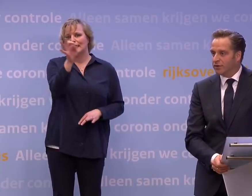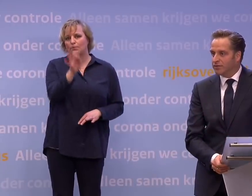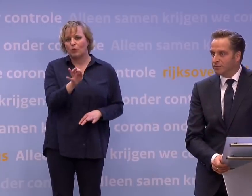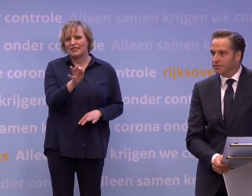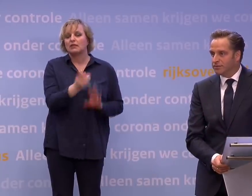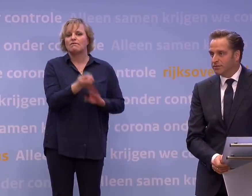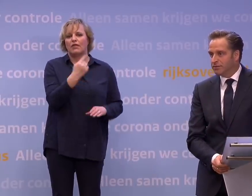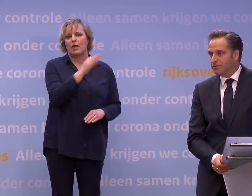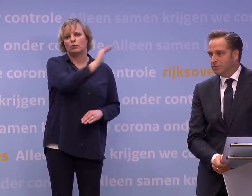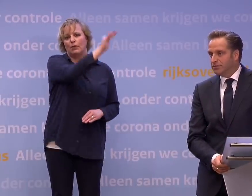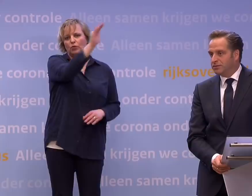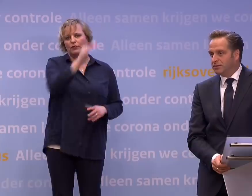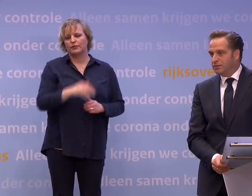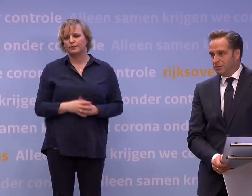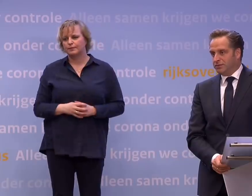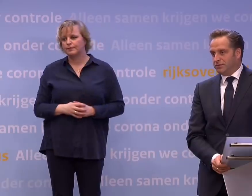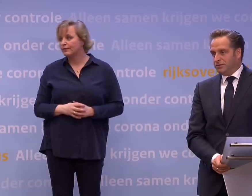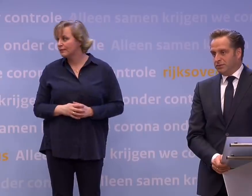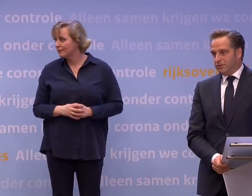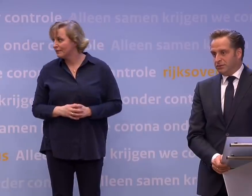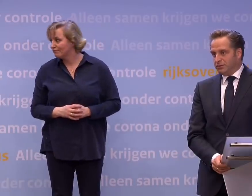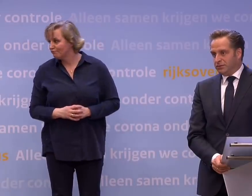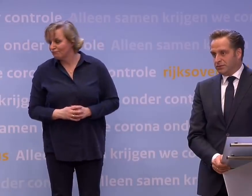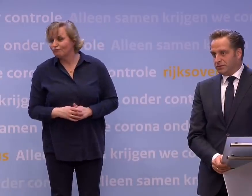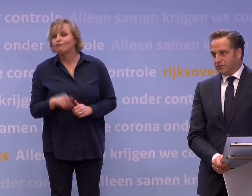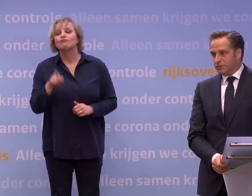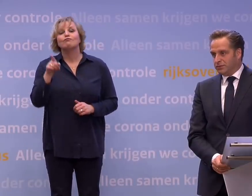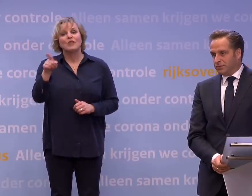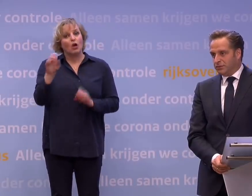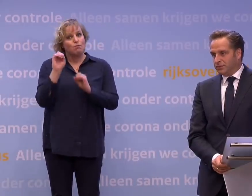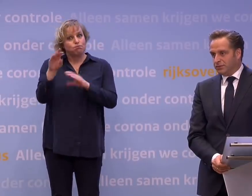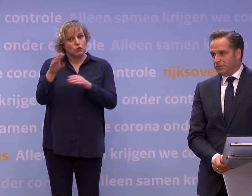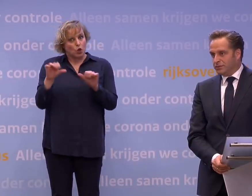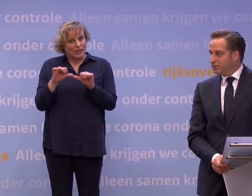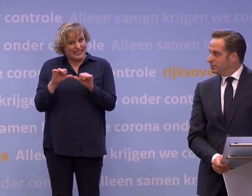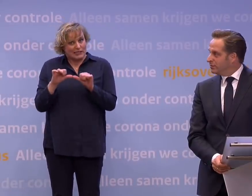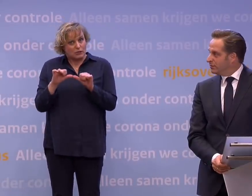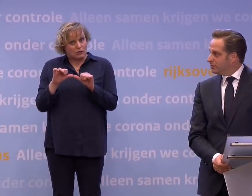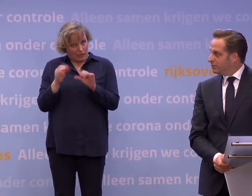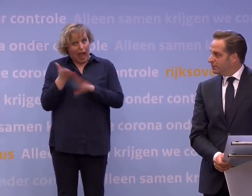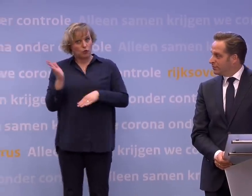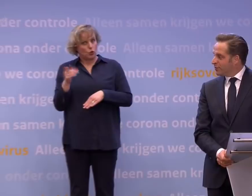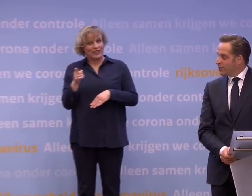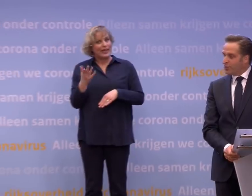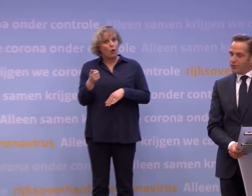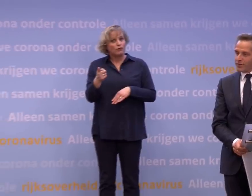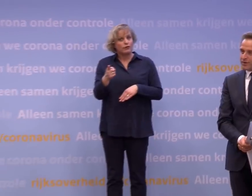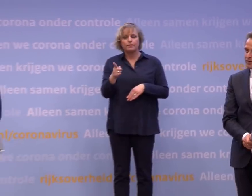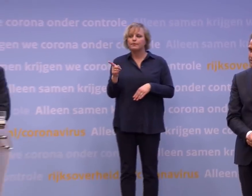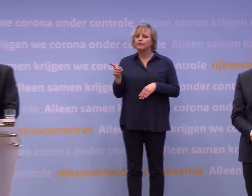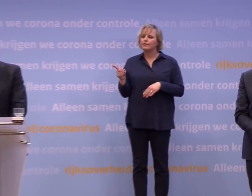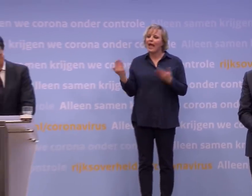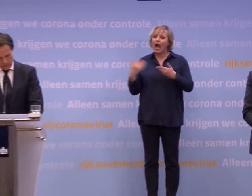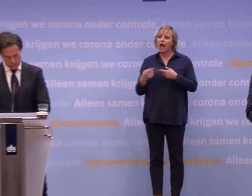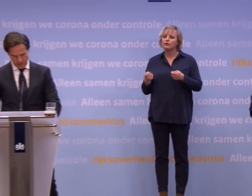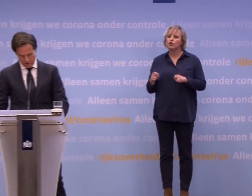aan het buitenland. Een specifieke vraag nog over de uitzonderingen. Bezorgdiensten, gaan die ook onder de uitzonderingen vallen? Van de avondklok,